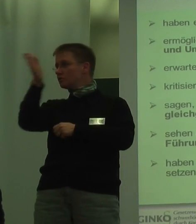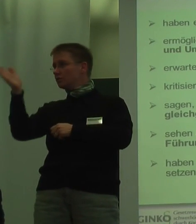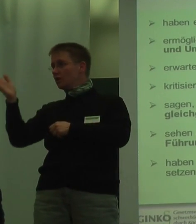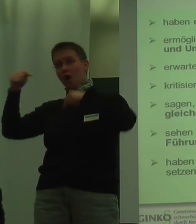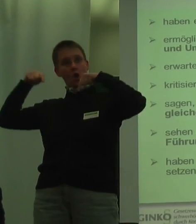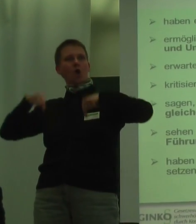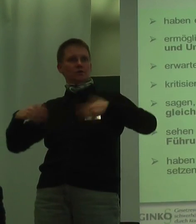Stand.